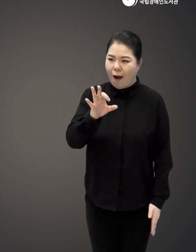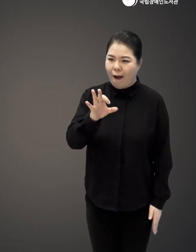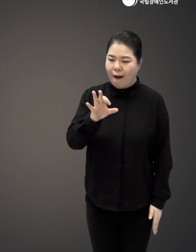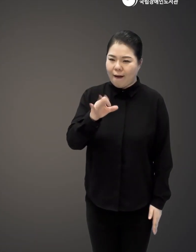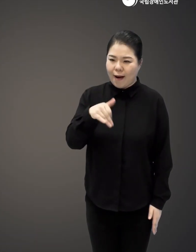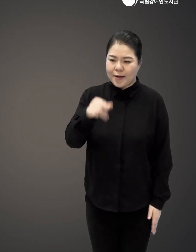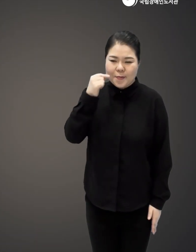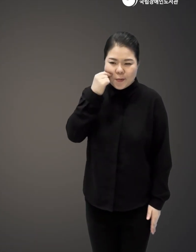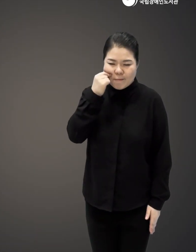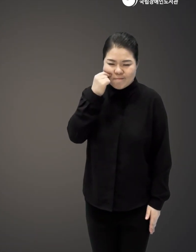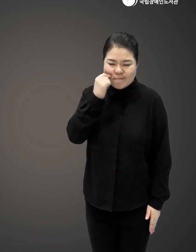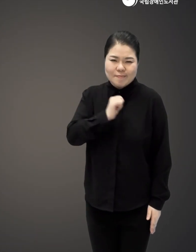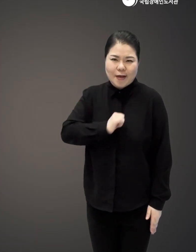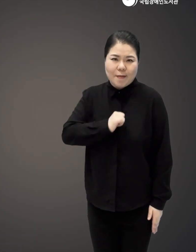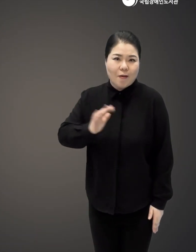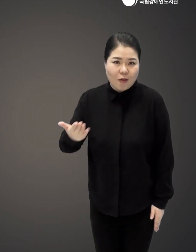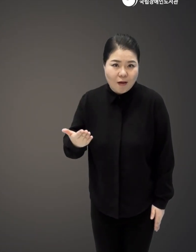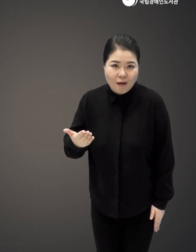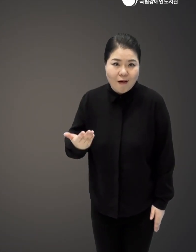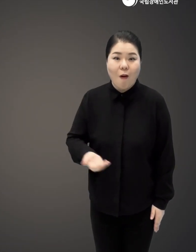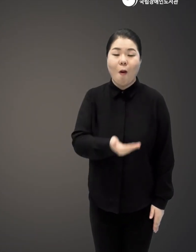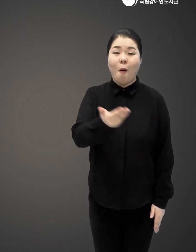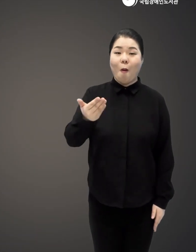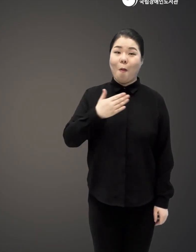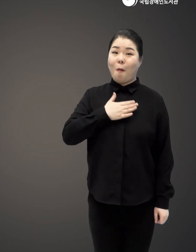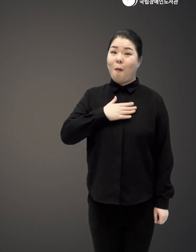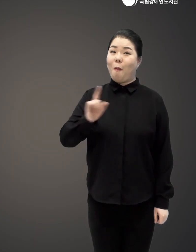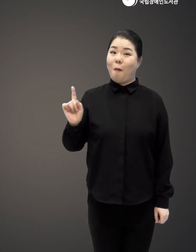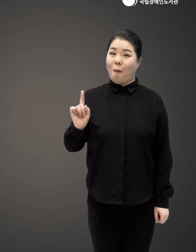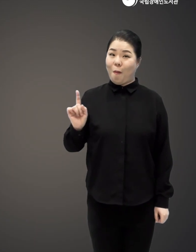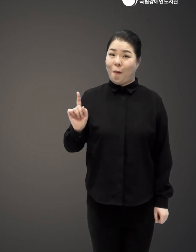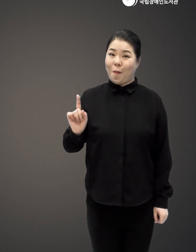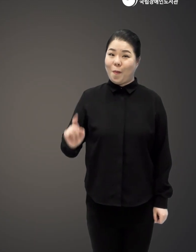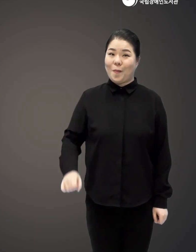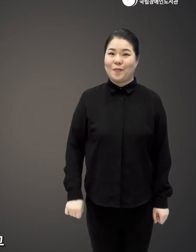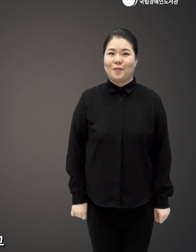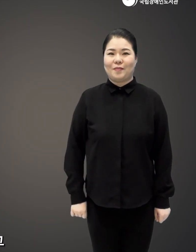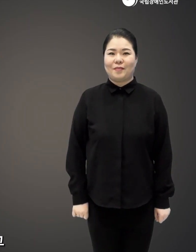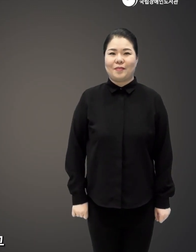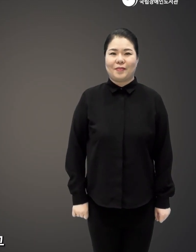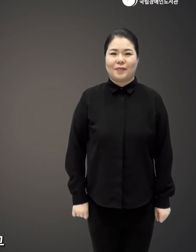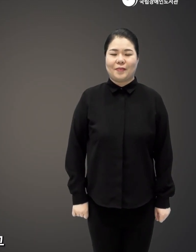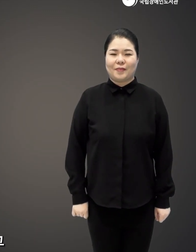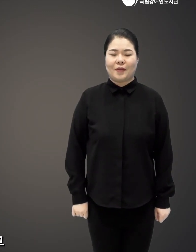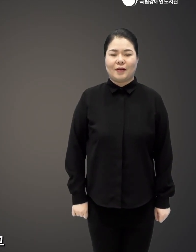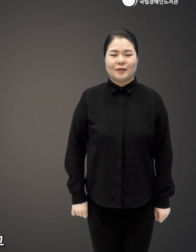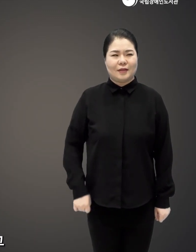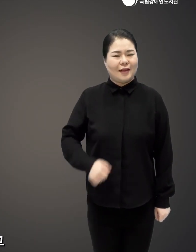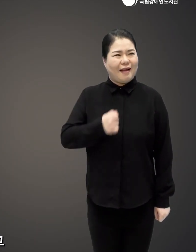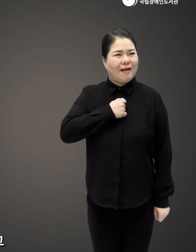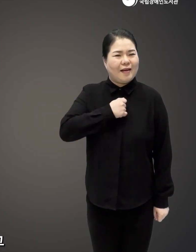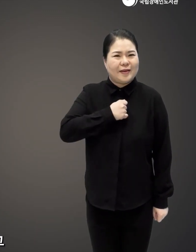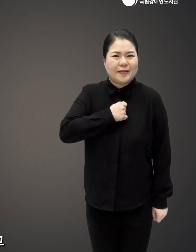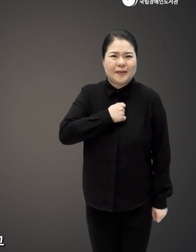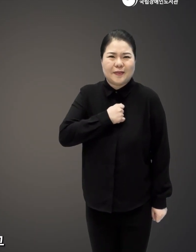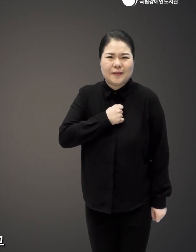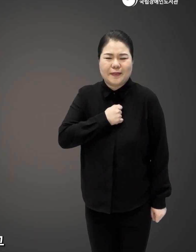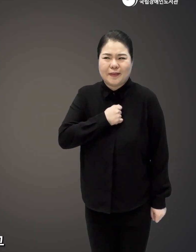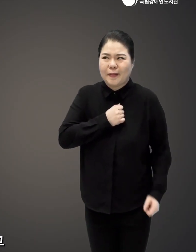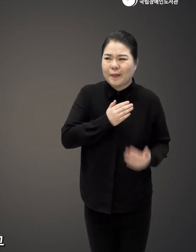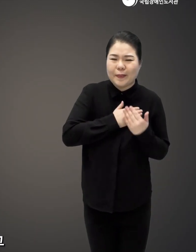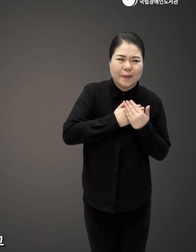화장실을 못 가게 됐습니다 그럼 여러분들에게는 어떤 감정들이 조금 올라오세요? 뭔가가 답답하기도 하고